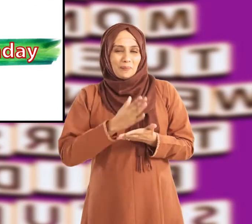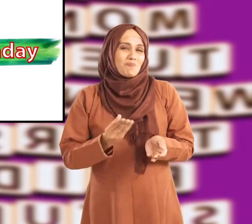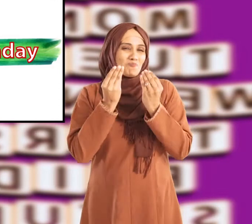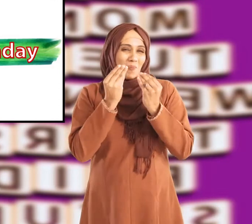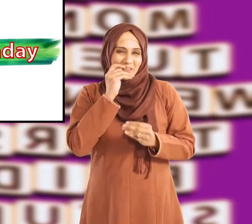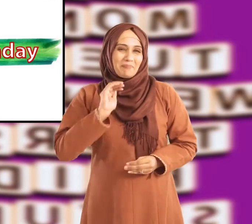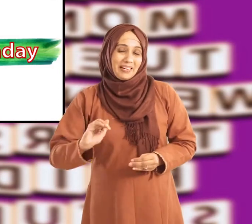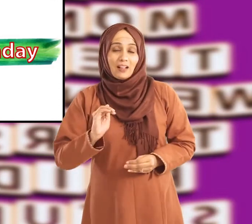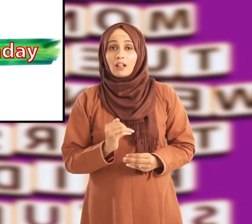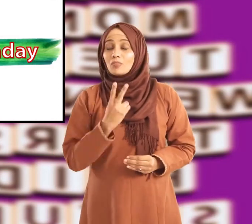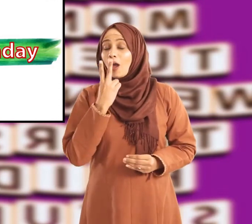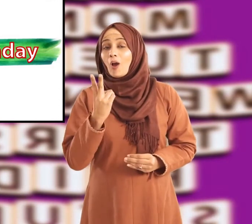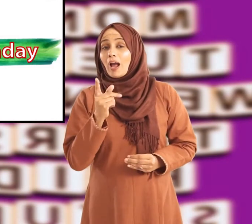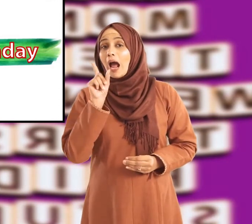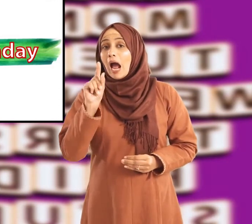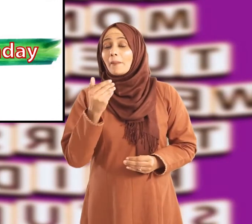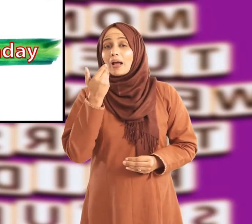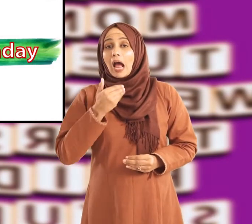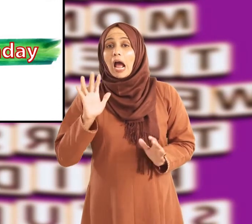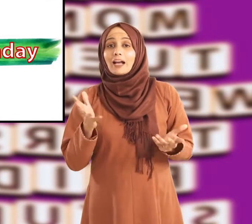دیکھو ذرا تمہارا سپرائز آ گیا